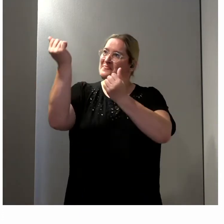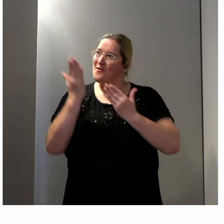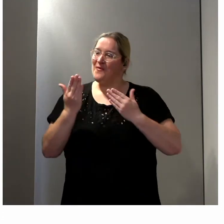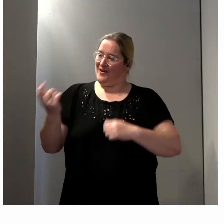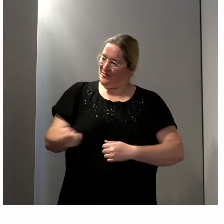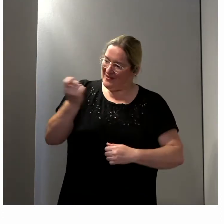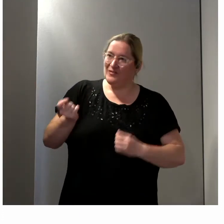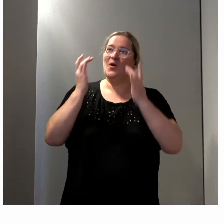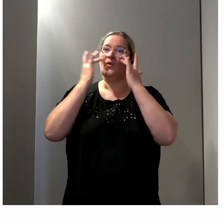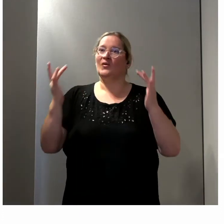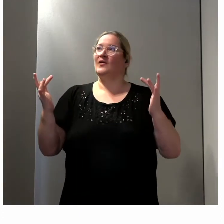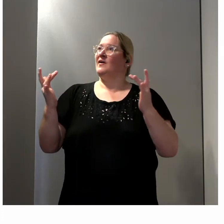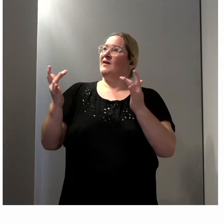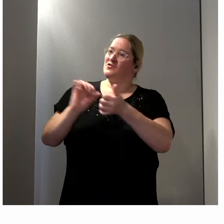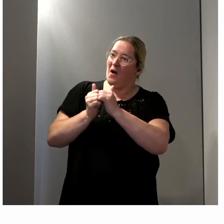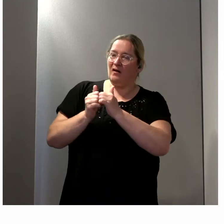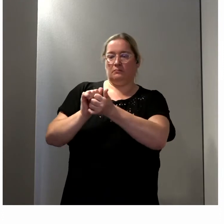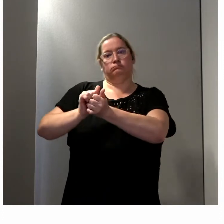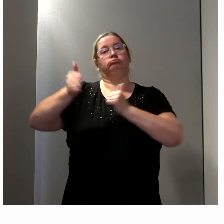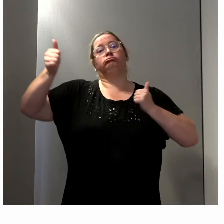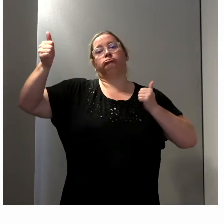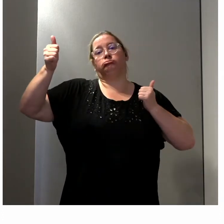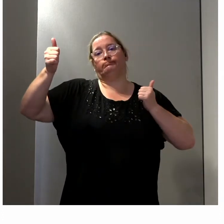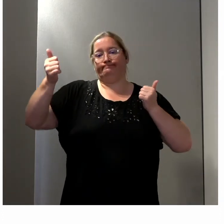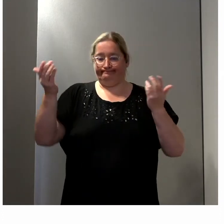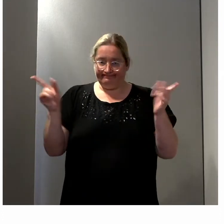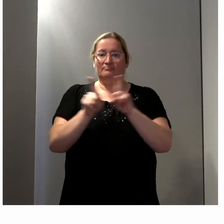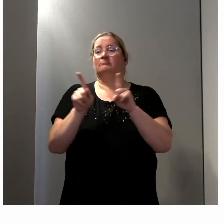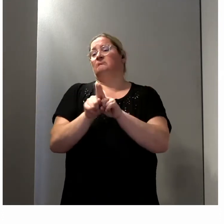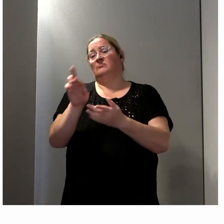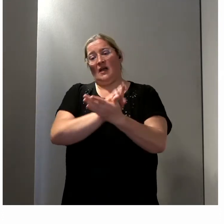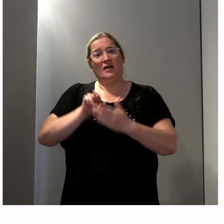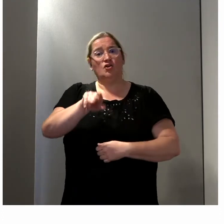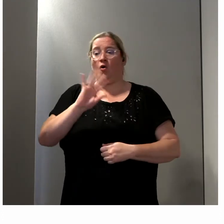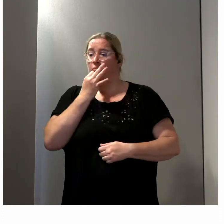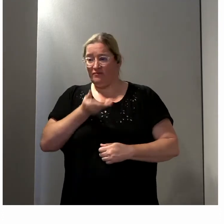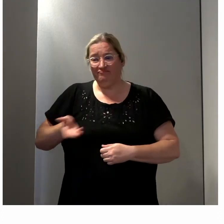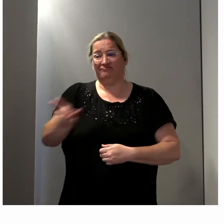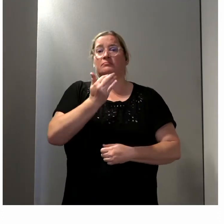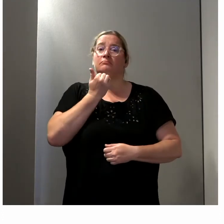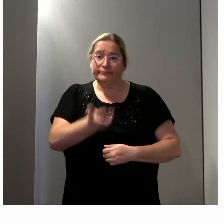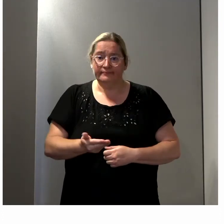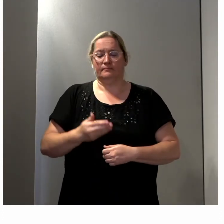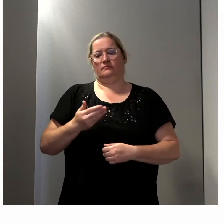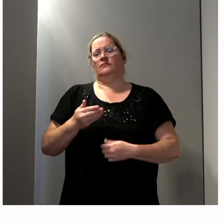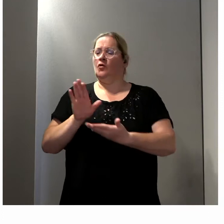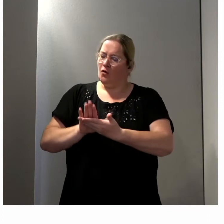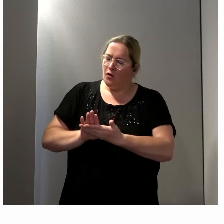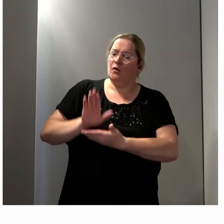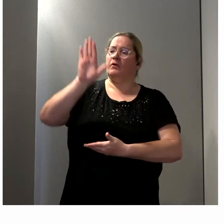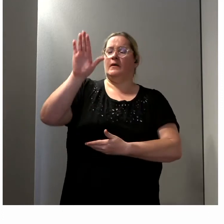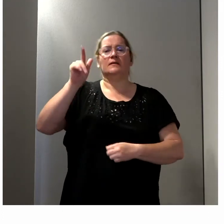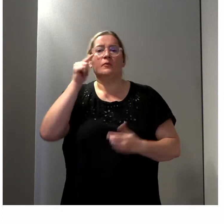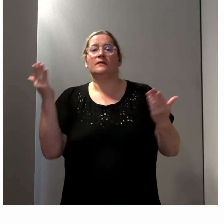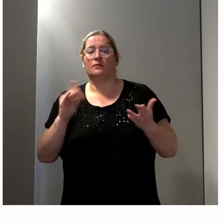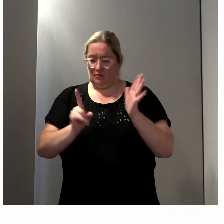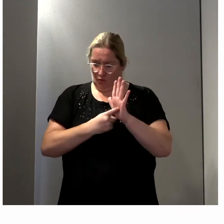'éducation, la culture, le sport et l'ensemble des institutions au sein d'une région. Donc l'égalité, la promesse républicaine, c'est